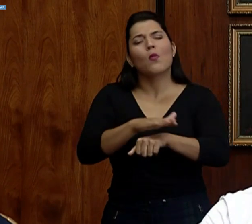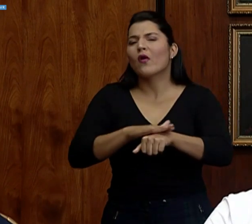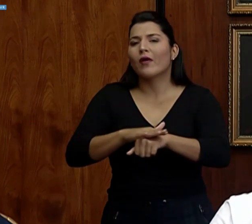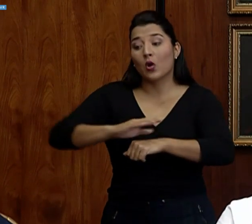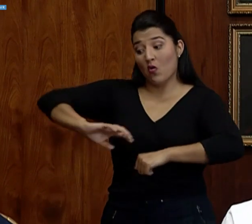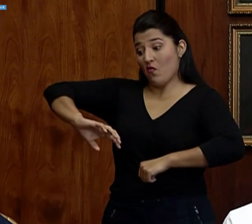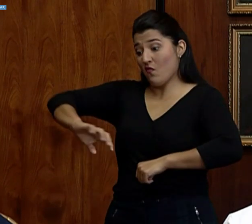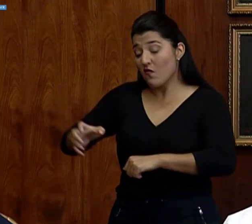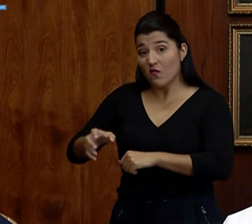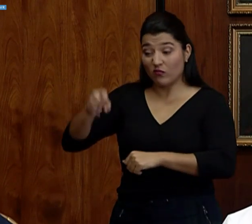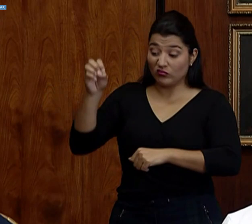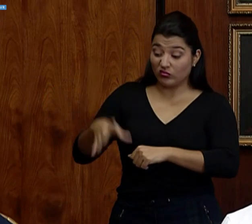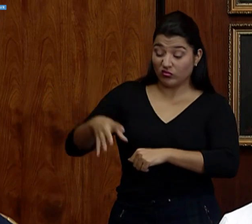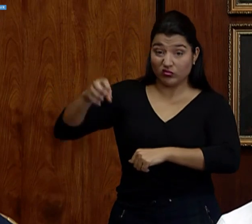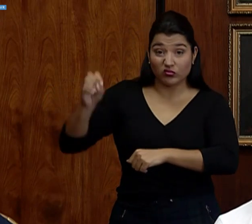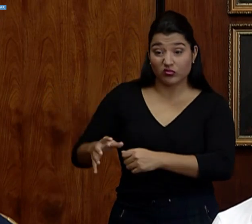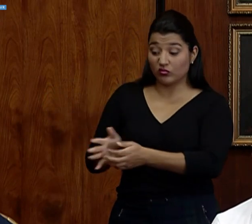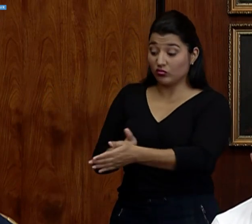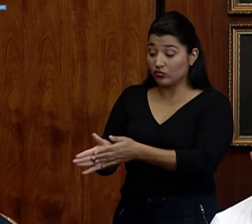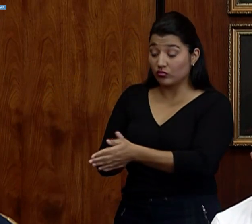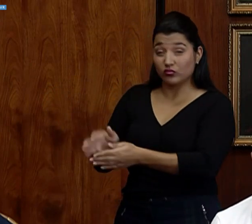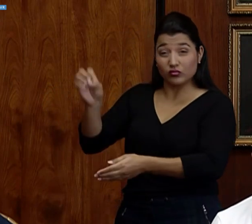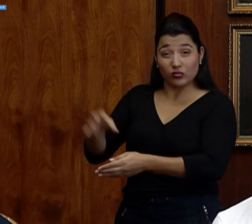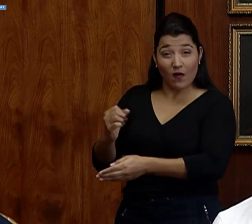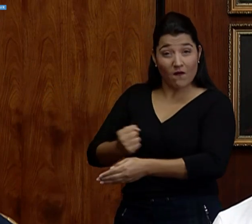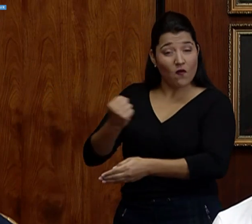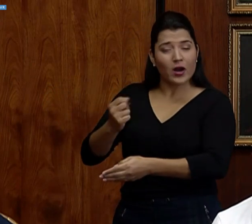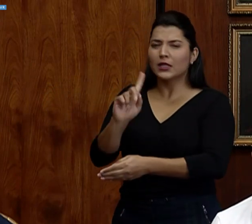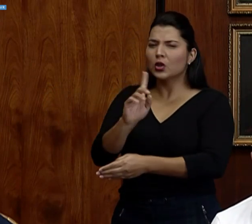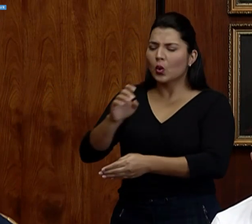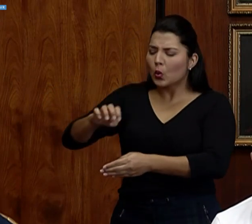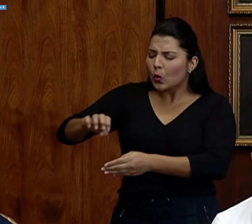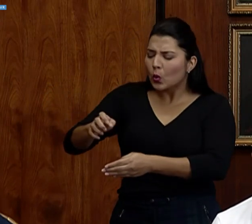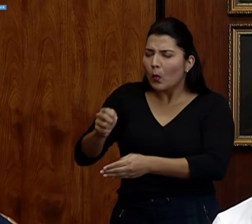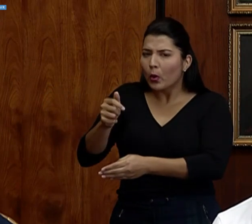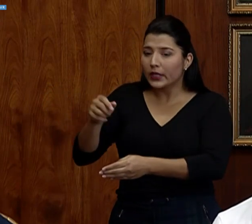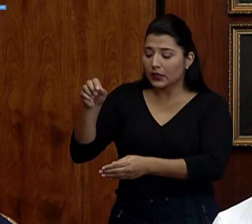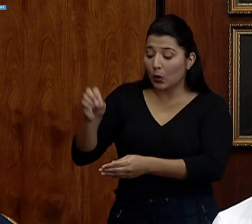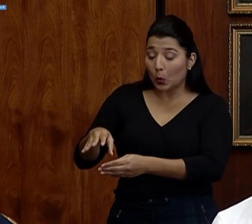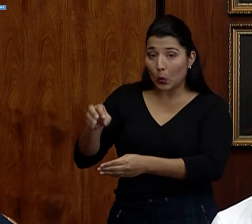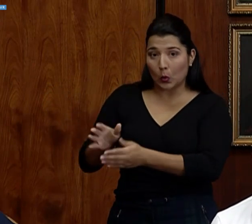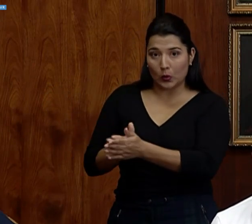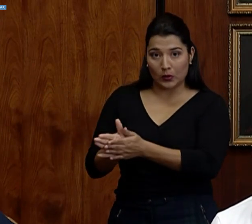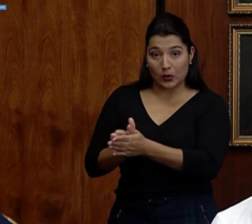abierto a toda presión cuando vayamos a quitarnos el jabón. Eso se hace sumamente importante.